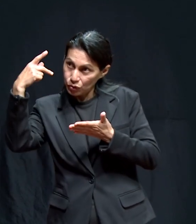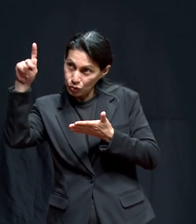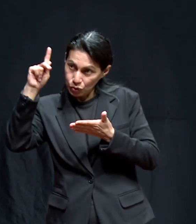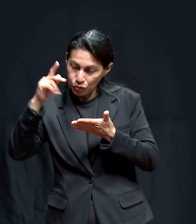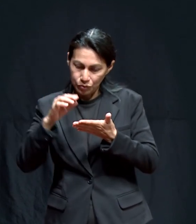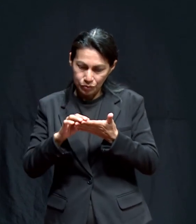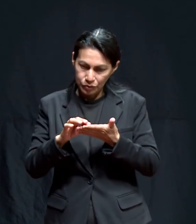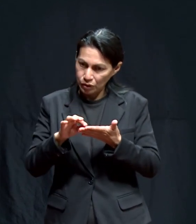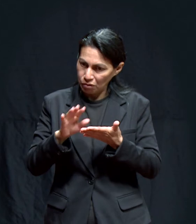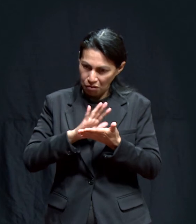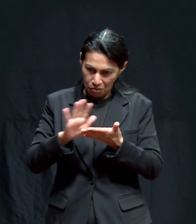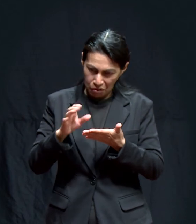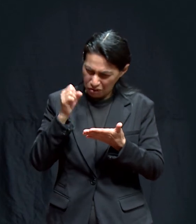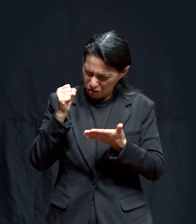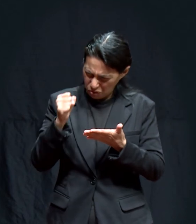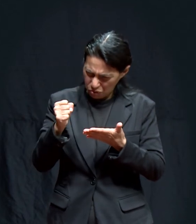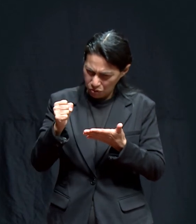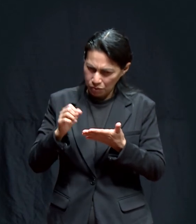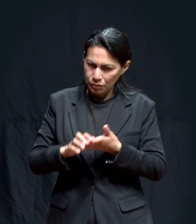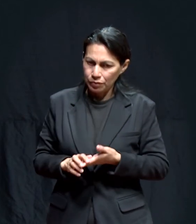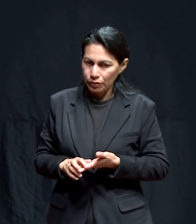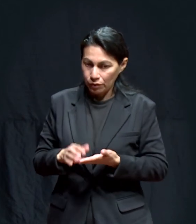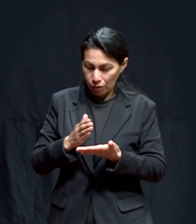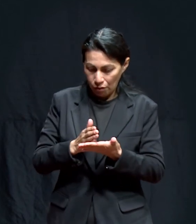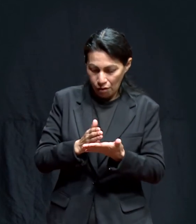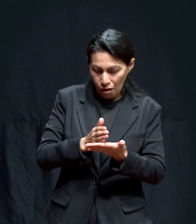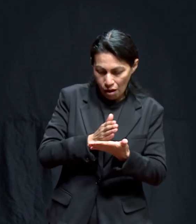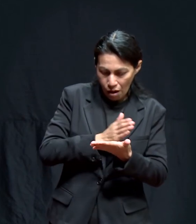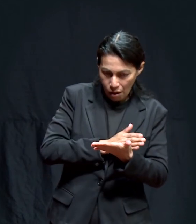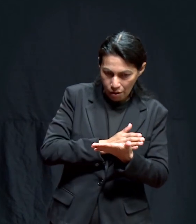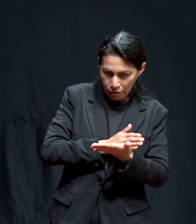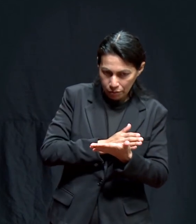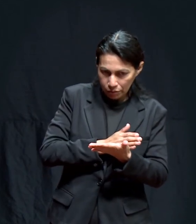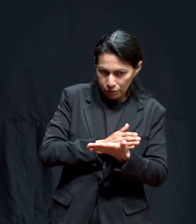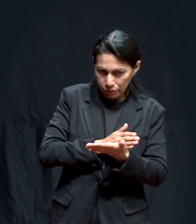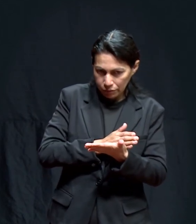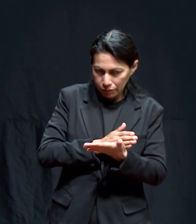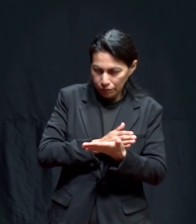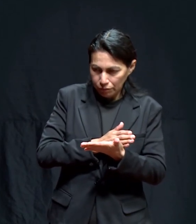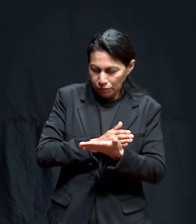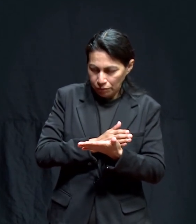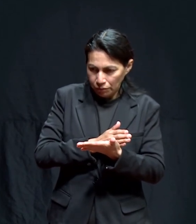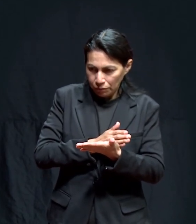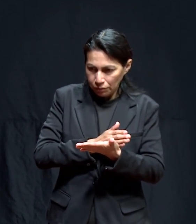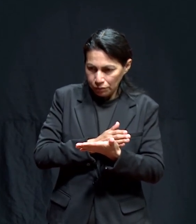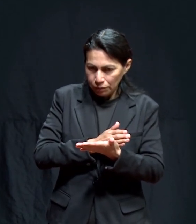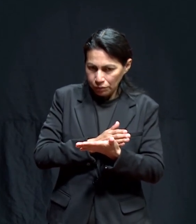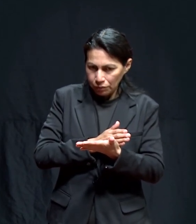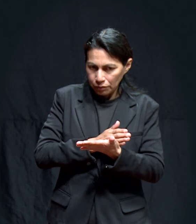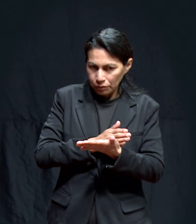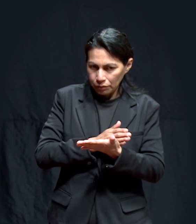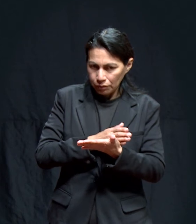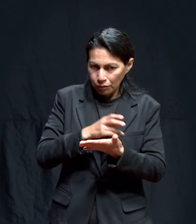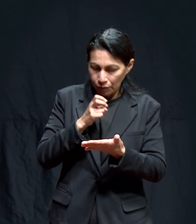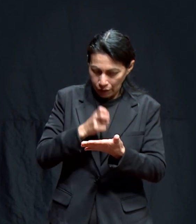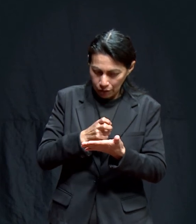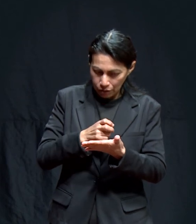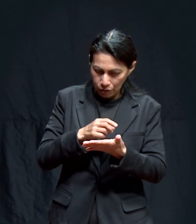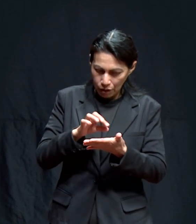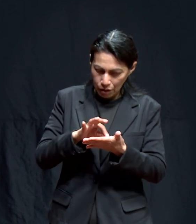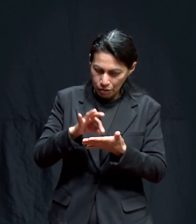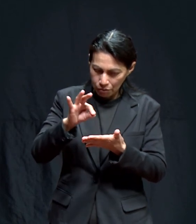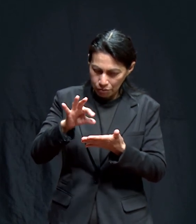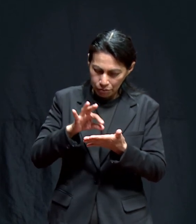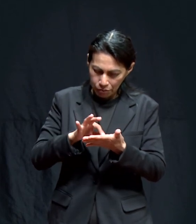tuyo es tuyo eso ni vuelta de hoja pero lo demás el porcentaje vamos a hacer este porcentaje que dice la